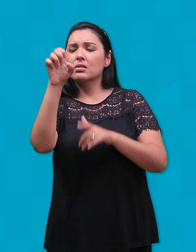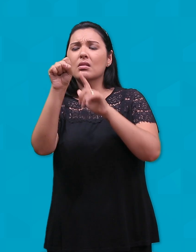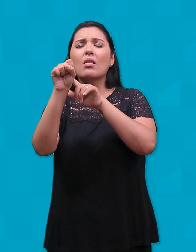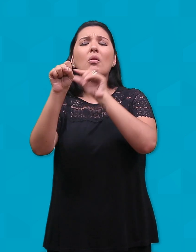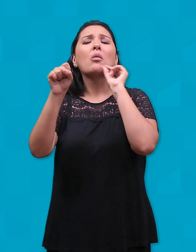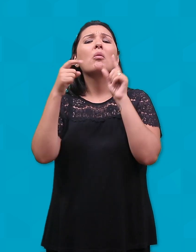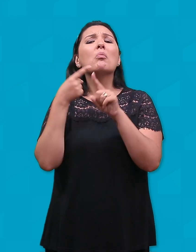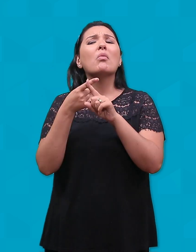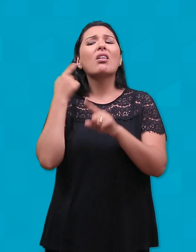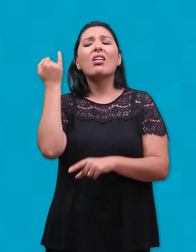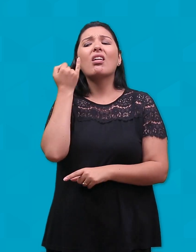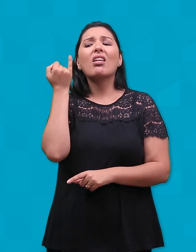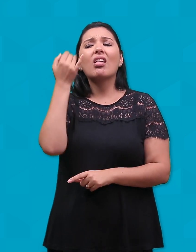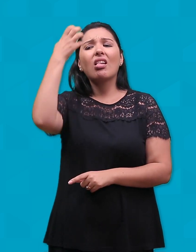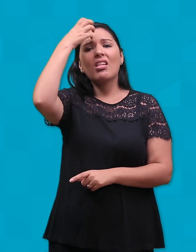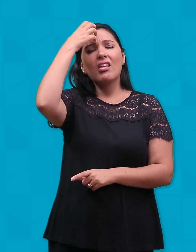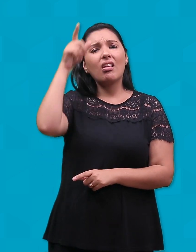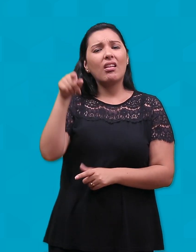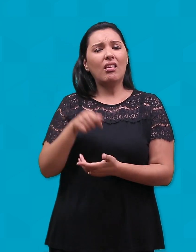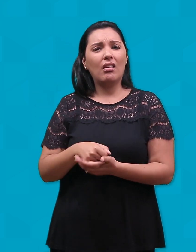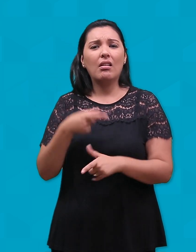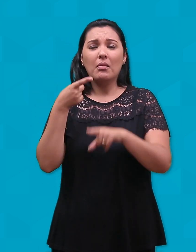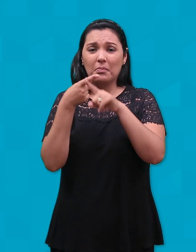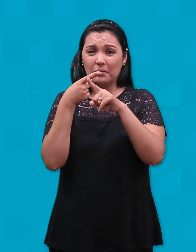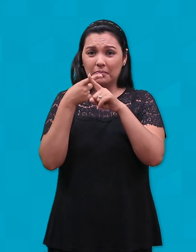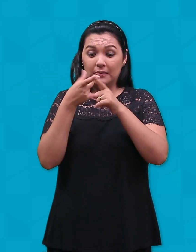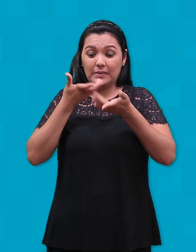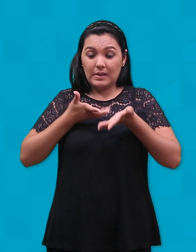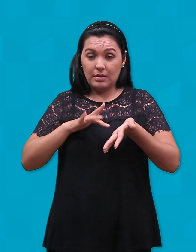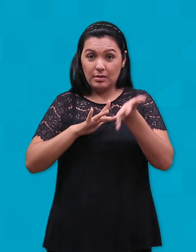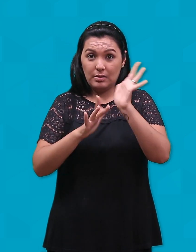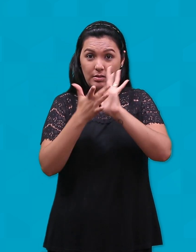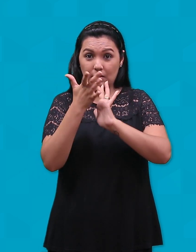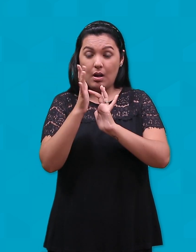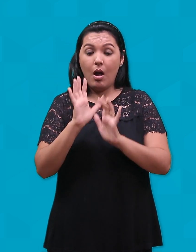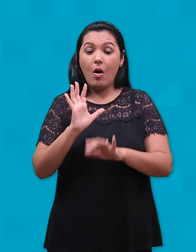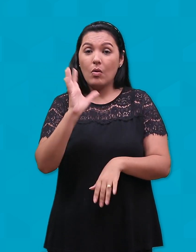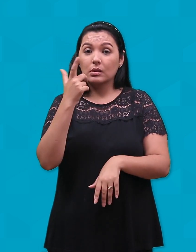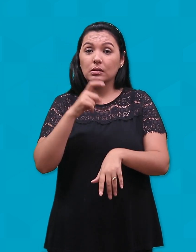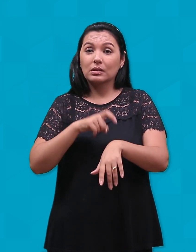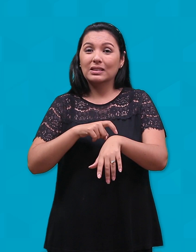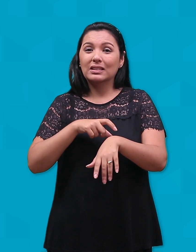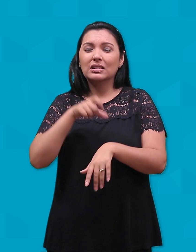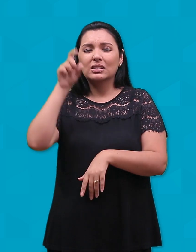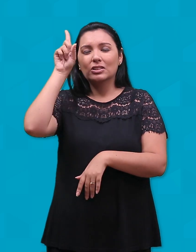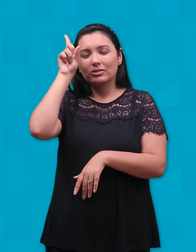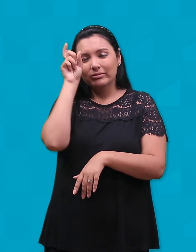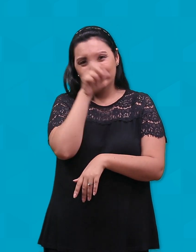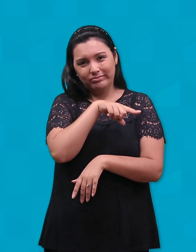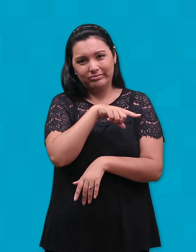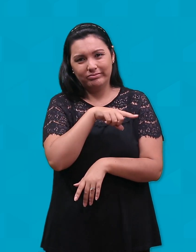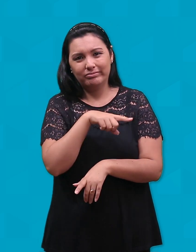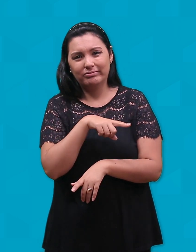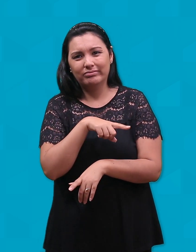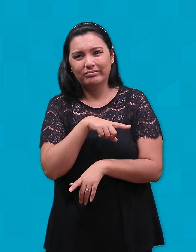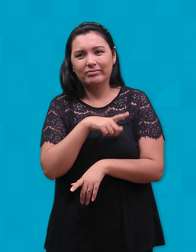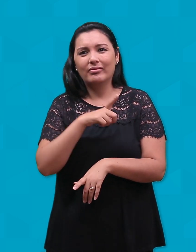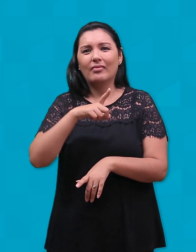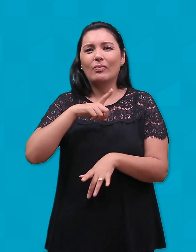Herodes significa que o nascimento de Jesus acontece num tempo muito difícil, de profunda escuridão.